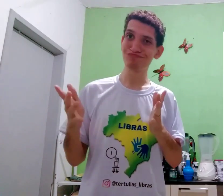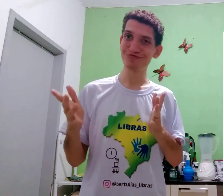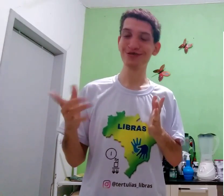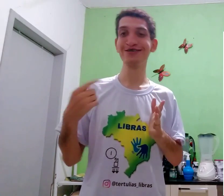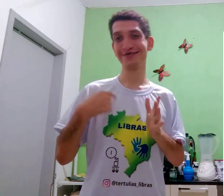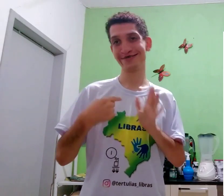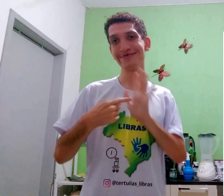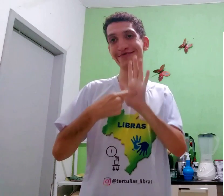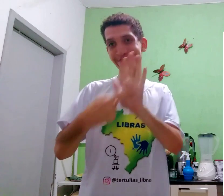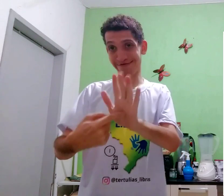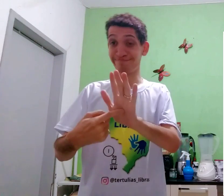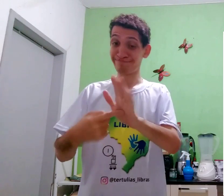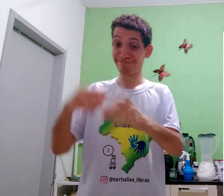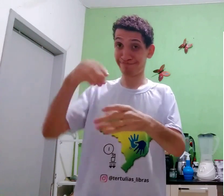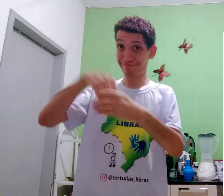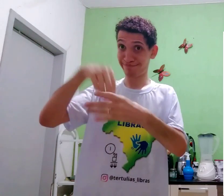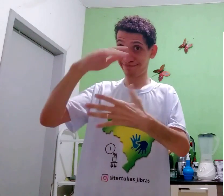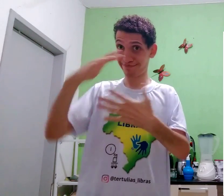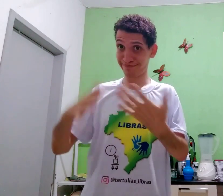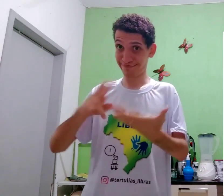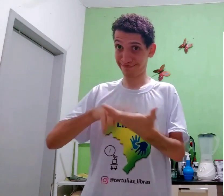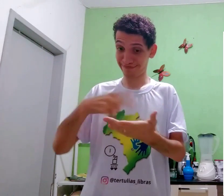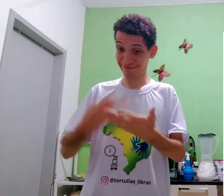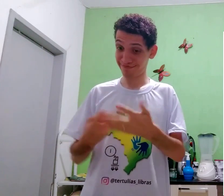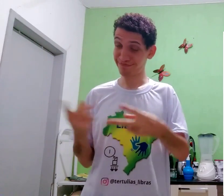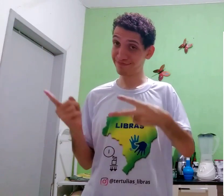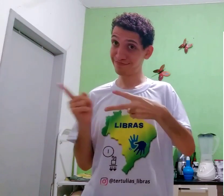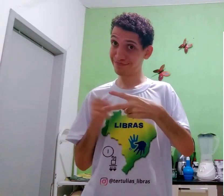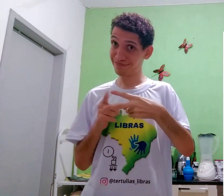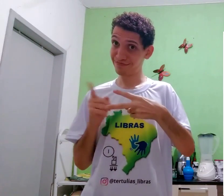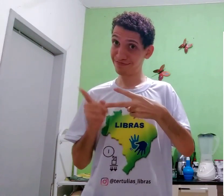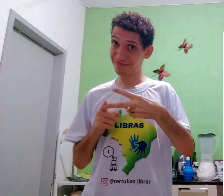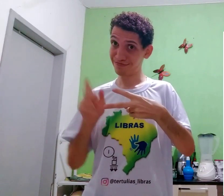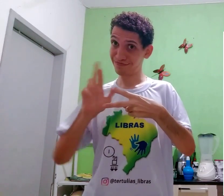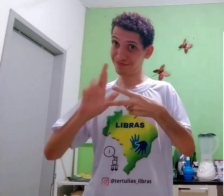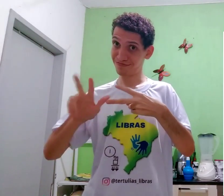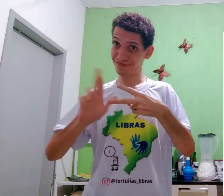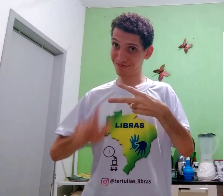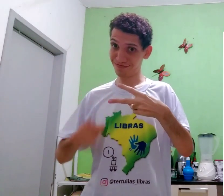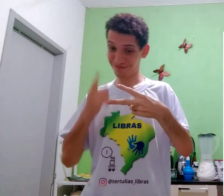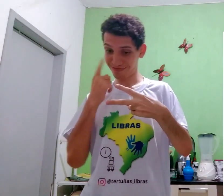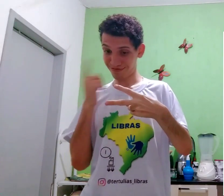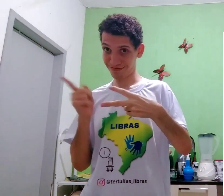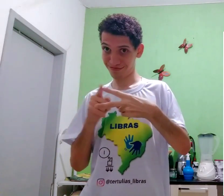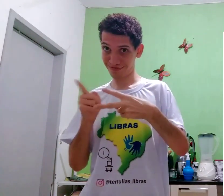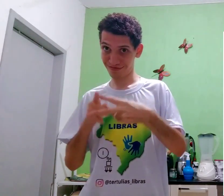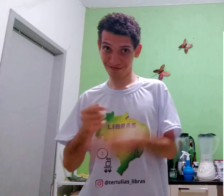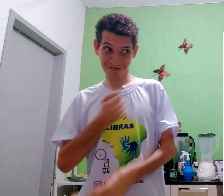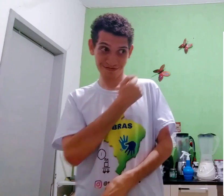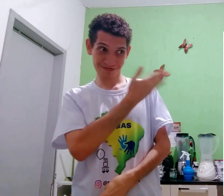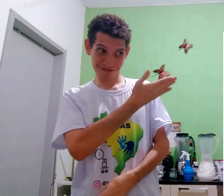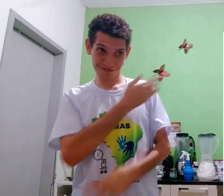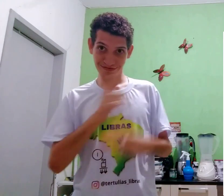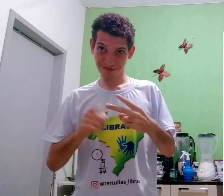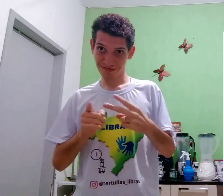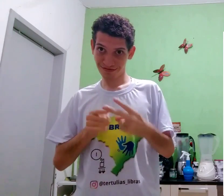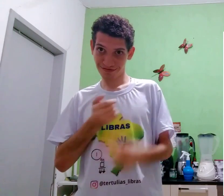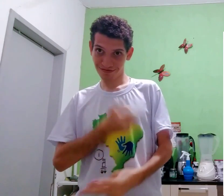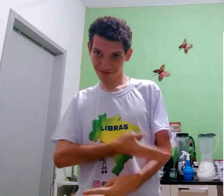língua e sinalização, eu vou mostrar pra você. Dentro de língua, tradução, duas diferentes, olha, primeiro é